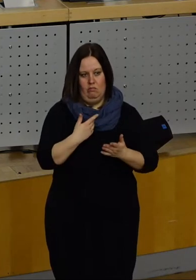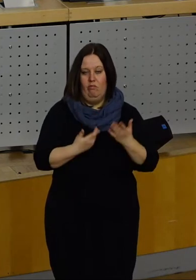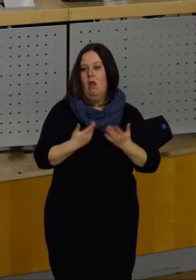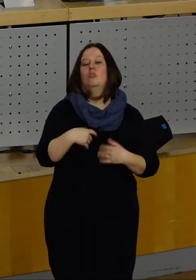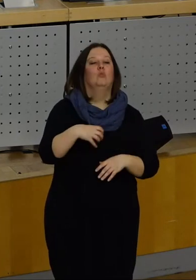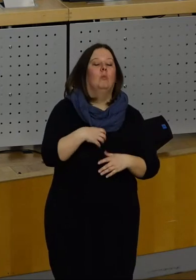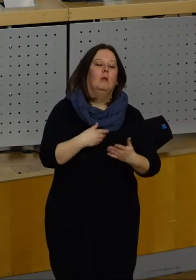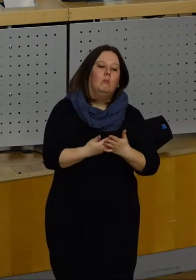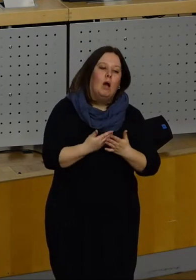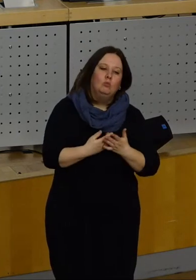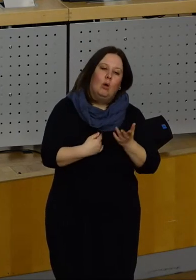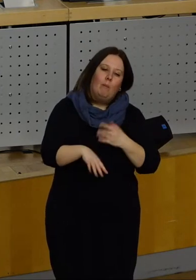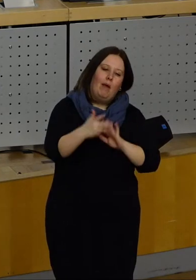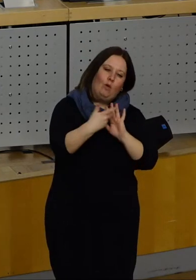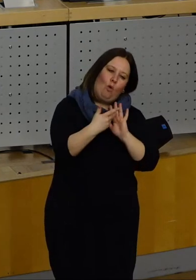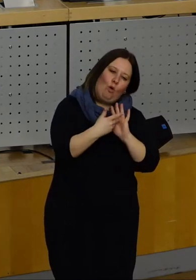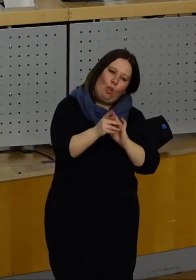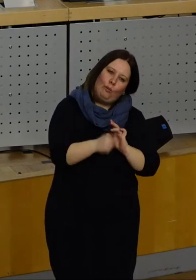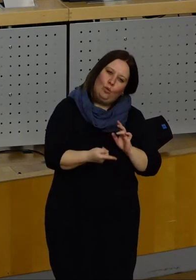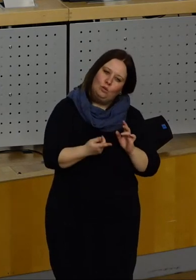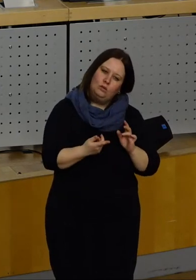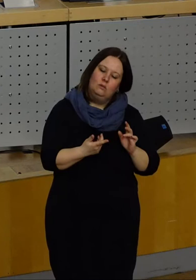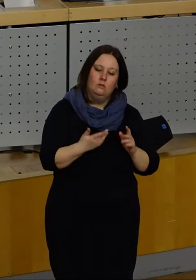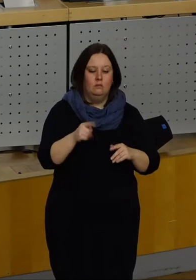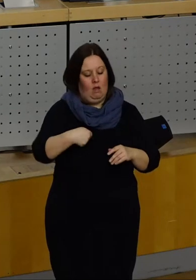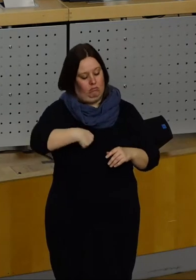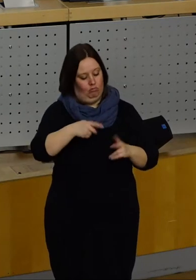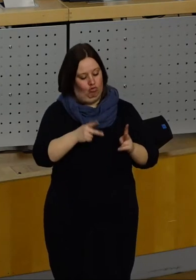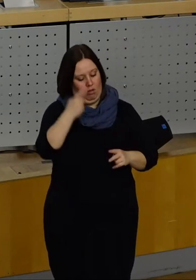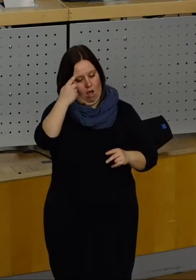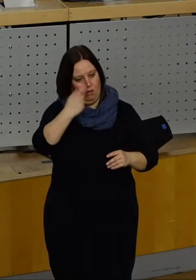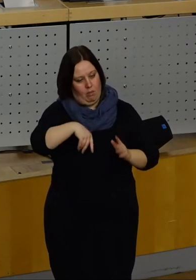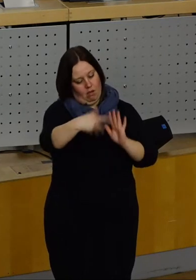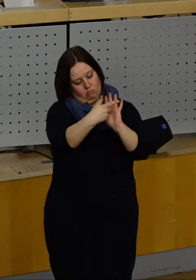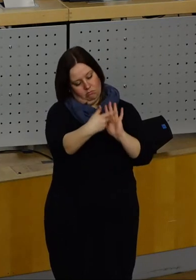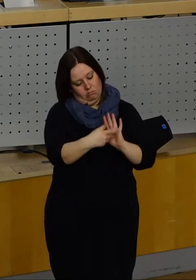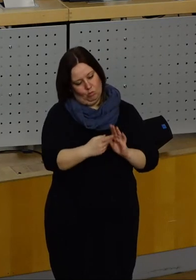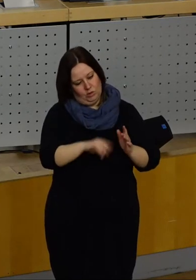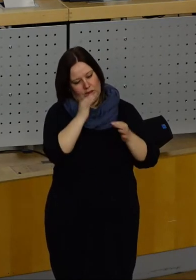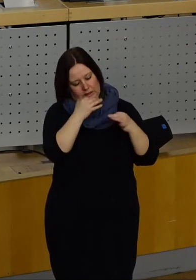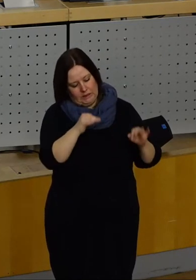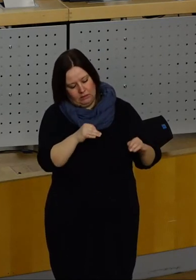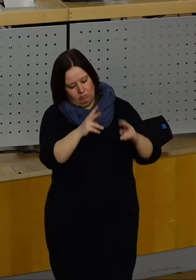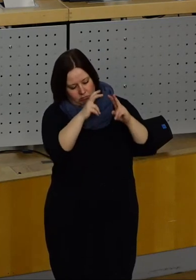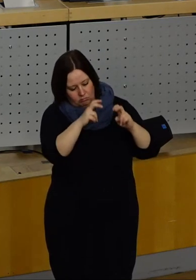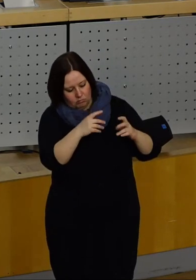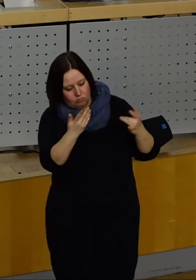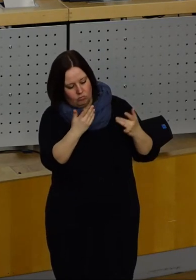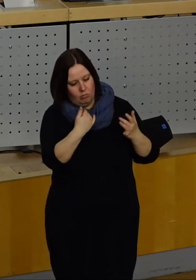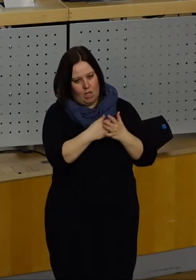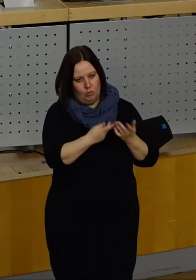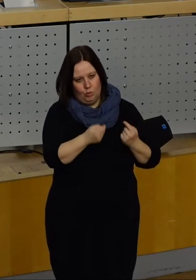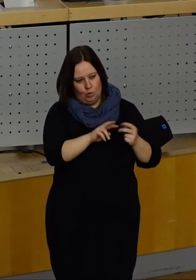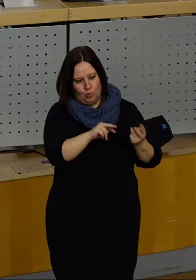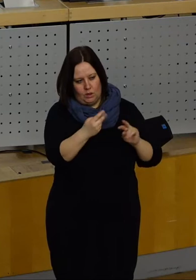darin, Überwachung und Kontrolle zu verstärken, müssen wir als Stadträte noch mehr als bisher hinschauen, wenn es um die Umsetzung von